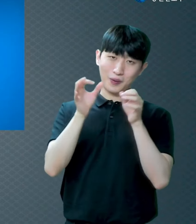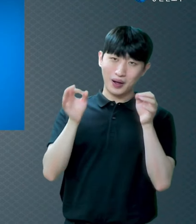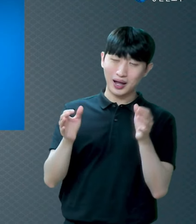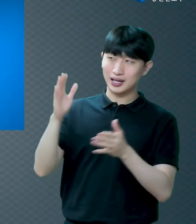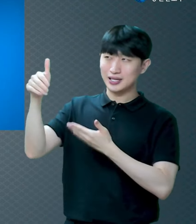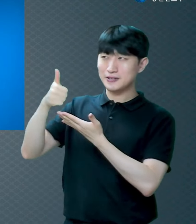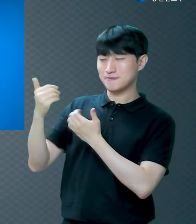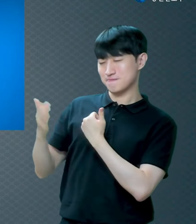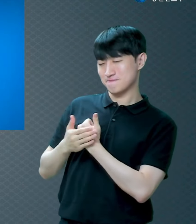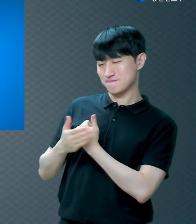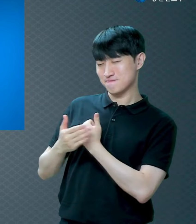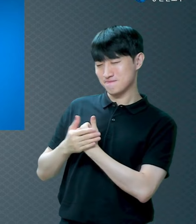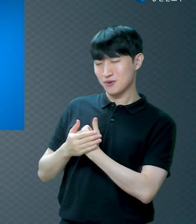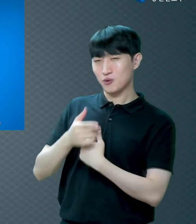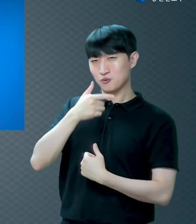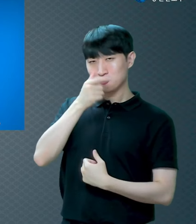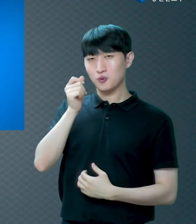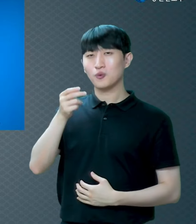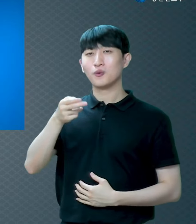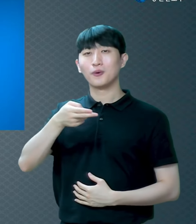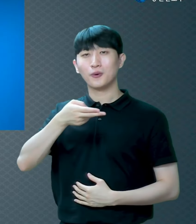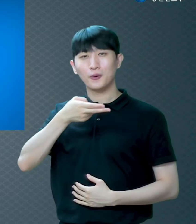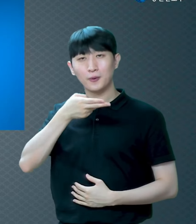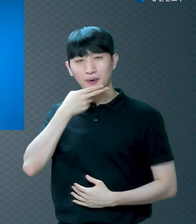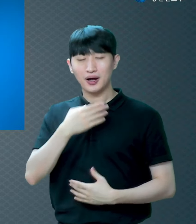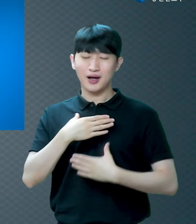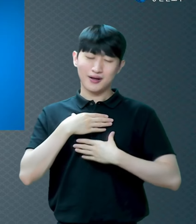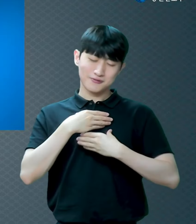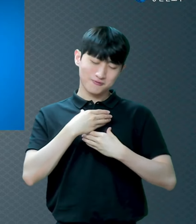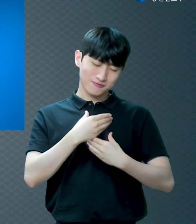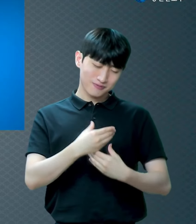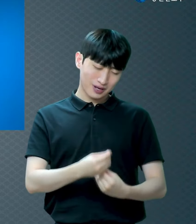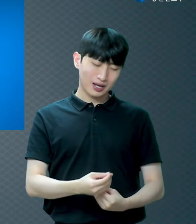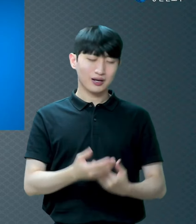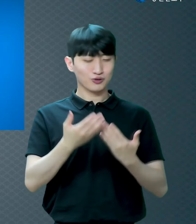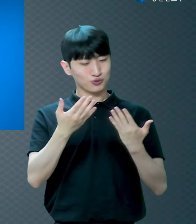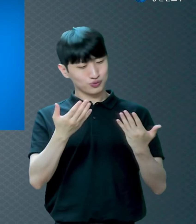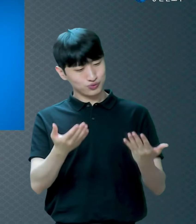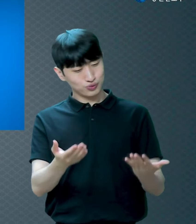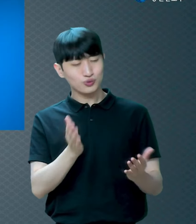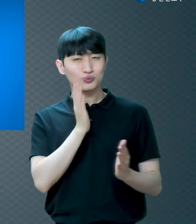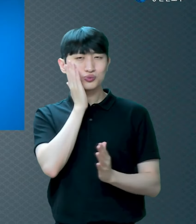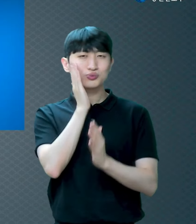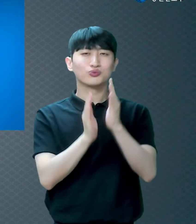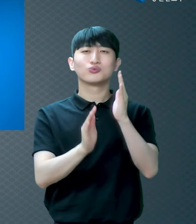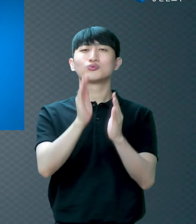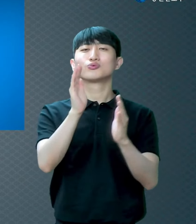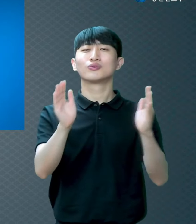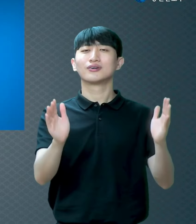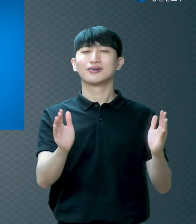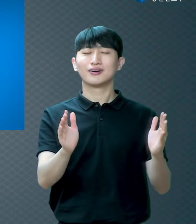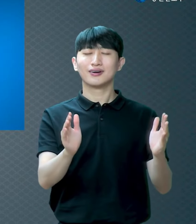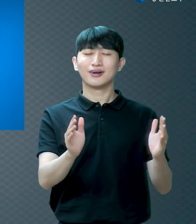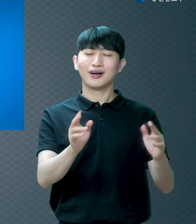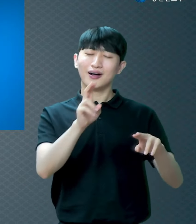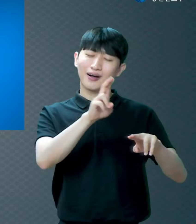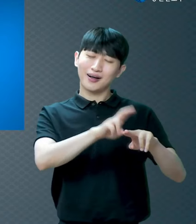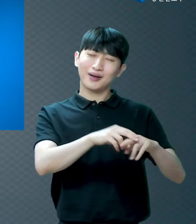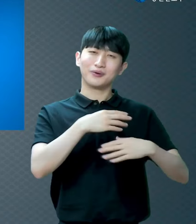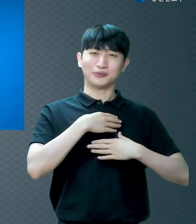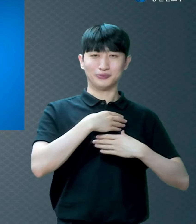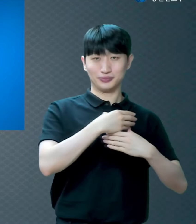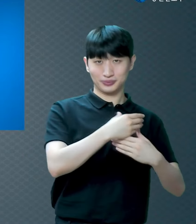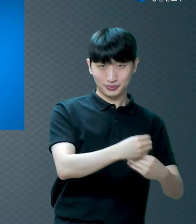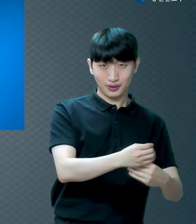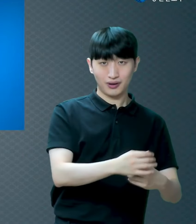쉴만한 물가, 푸른 초장 멋지지 않아요? 내가 사망의 음침한 골짜기